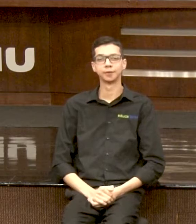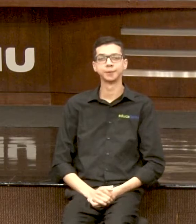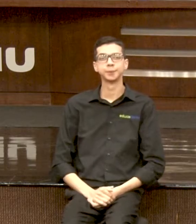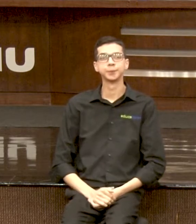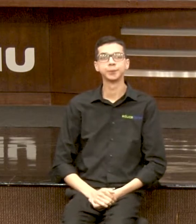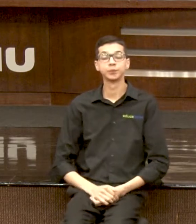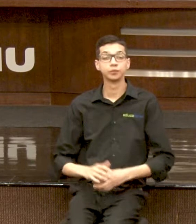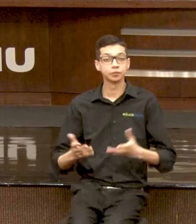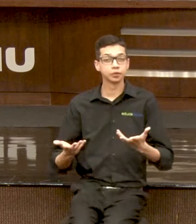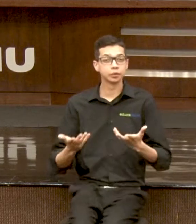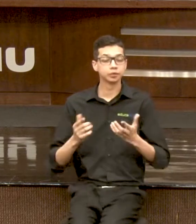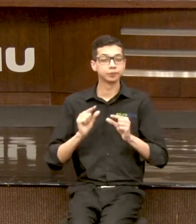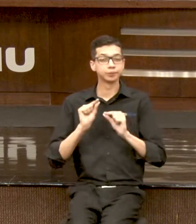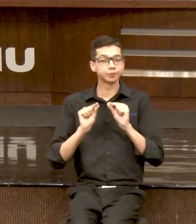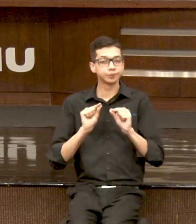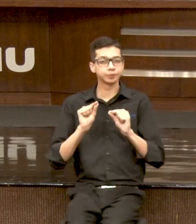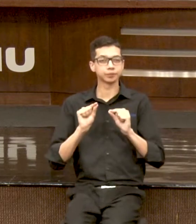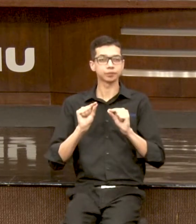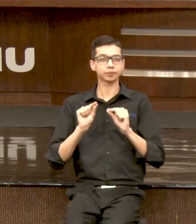Surdez.